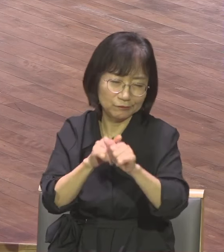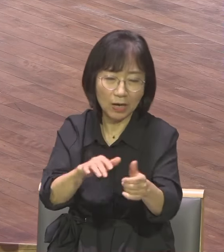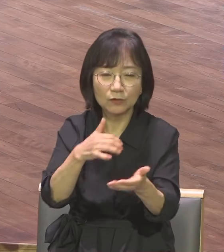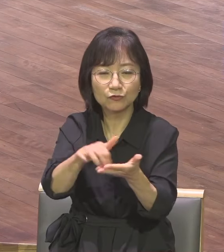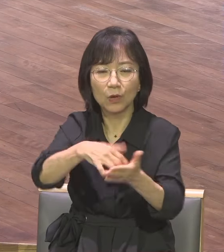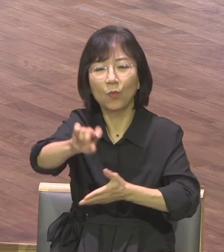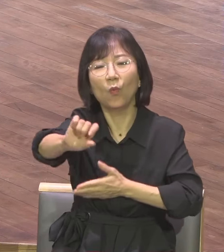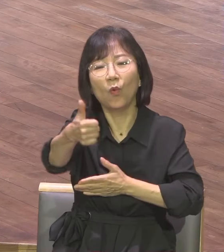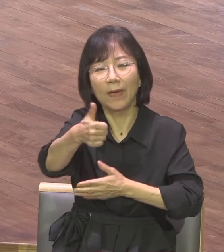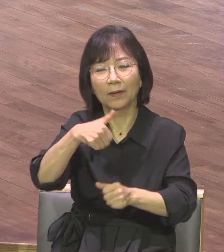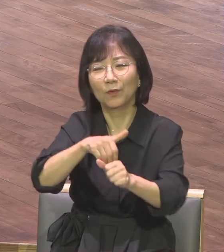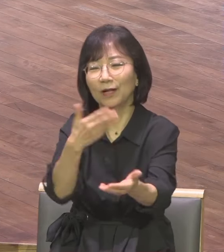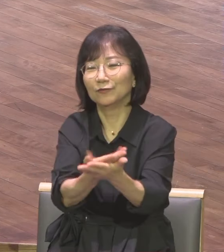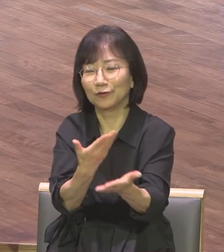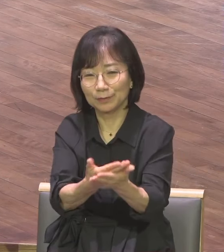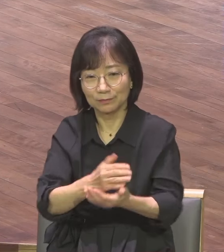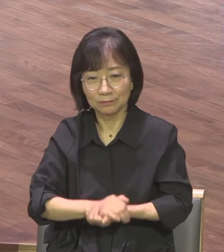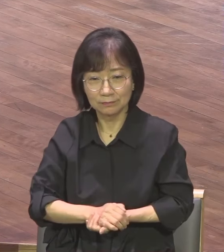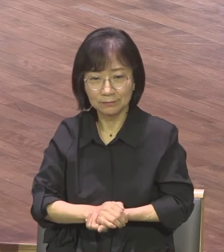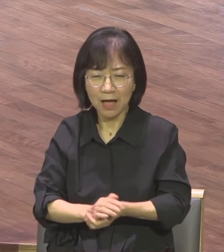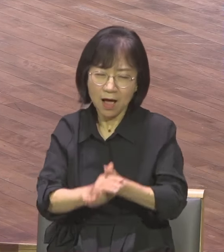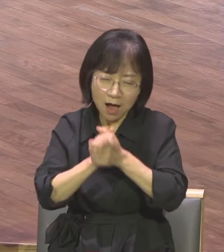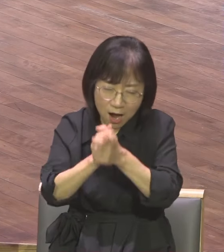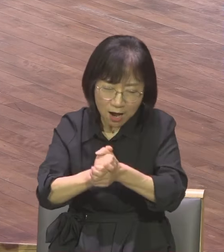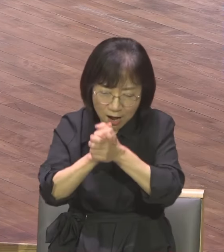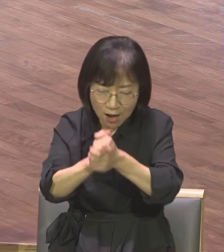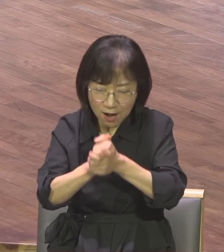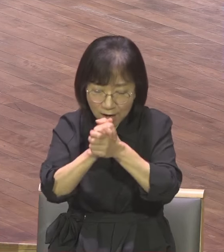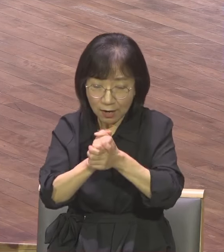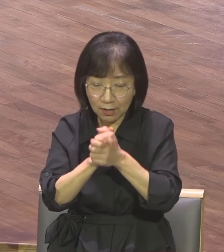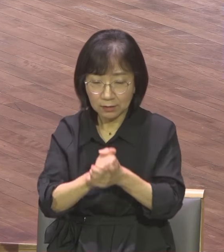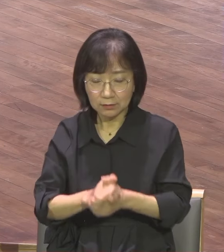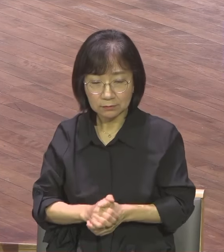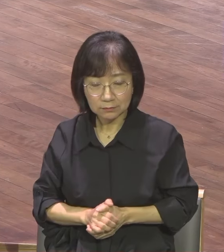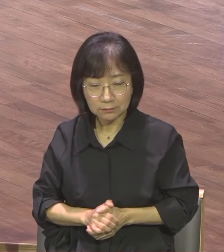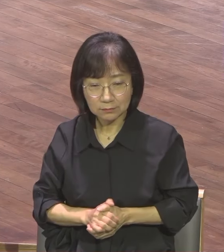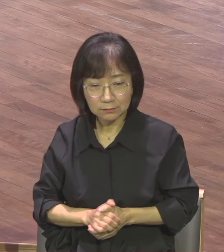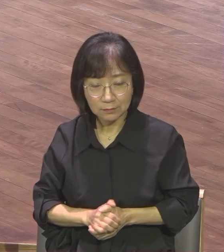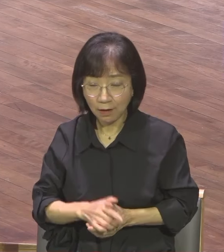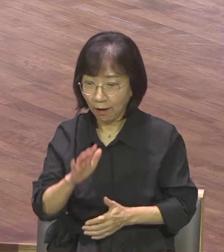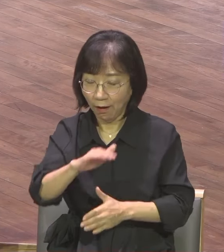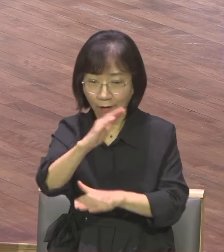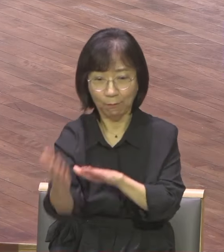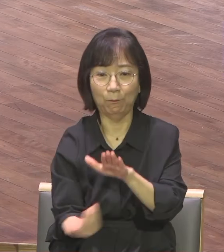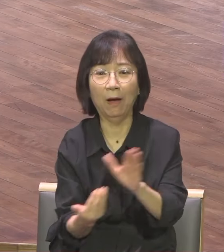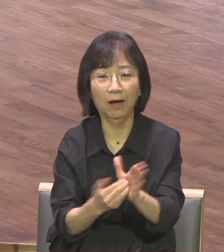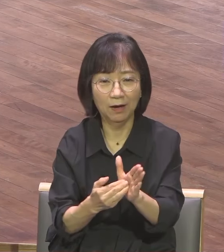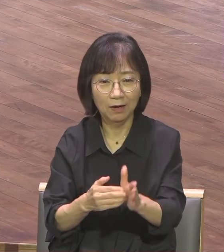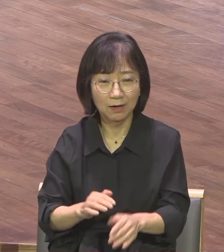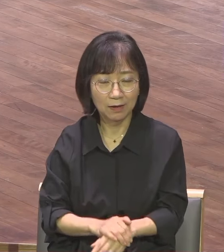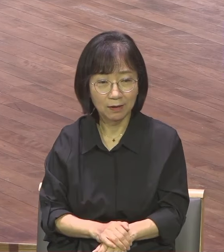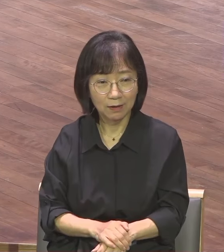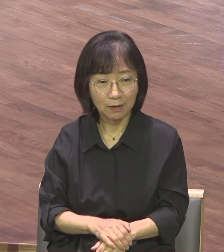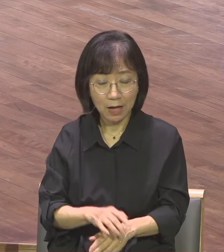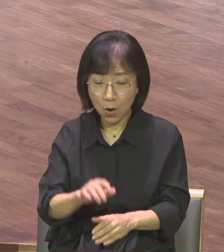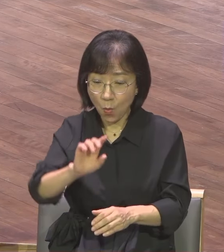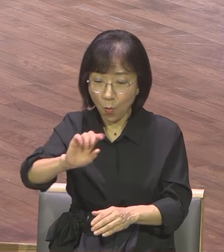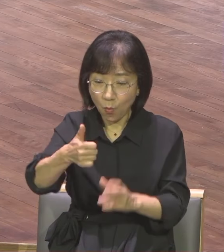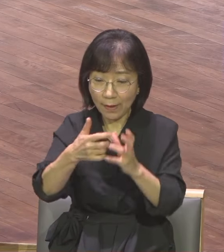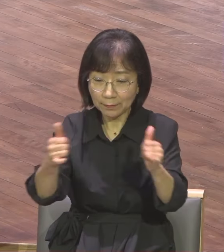그런데 그게 성취된 거예요 여러분 오백 명을 교회에 오게 하고 이백 명을 세례받았다면 세례받으면